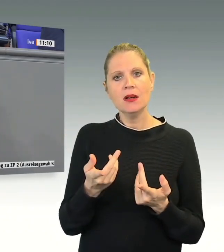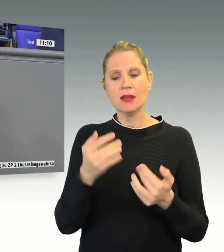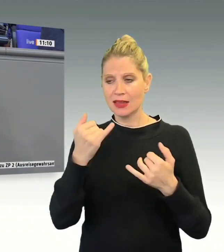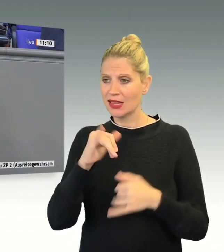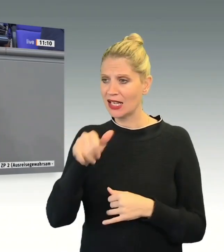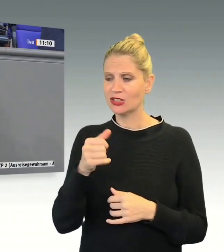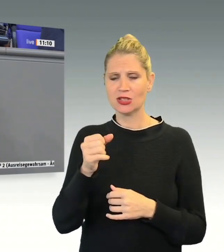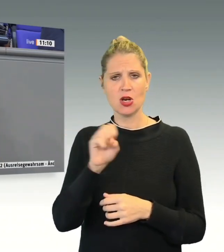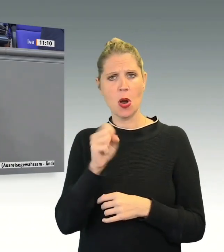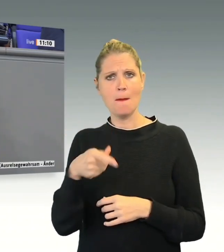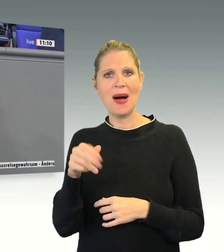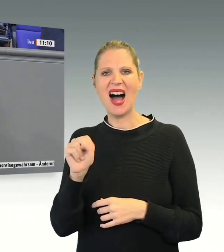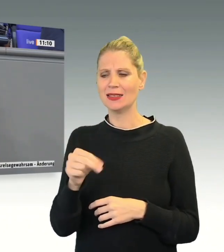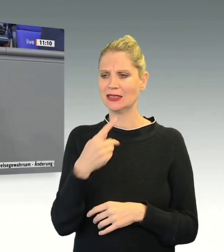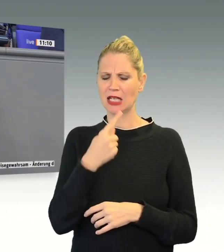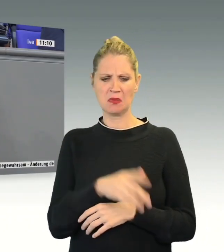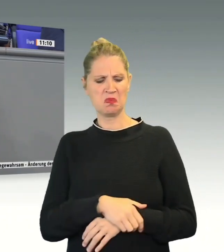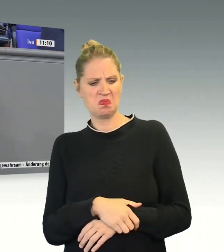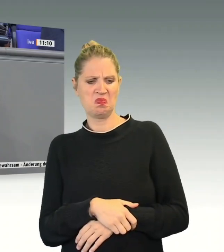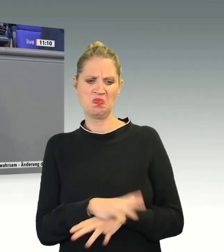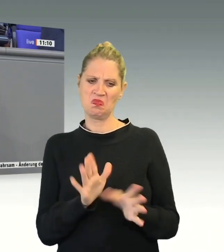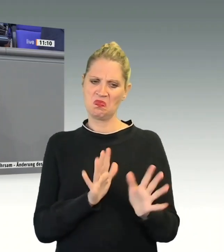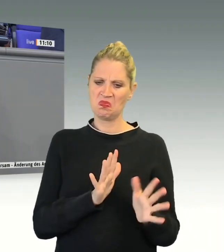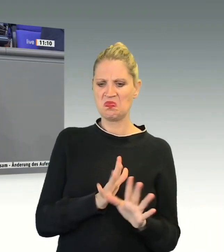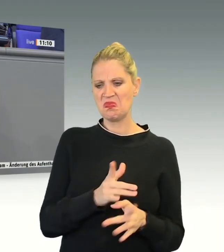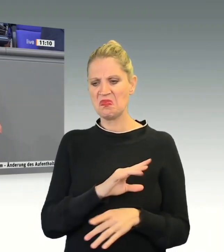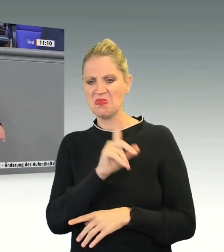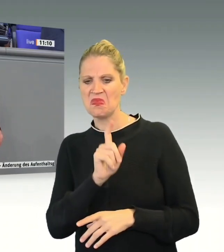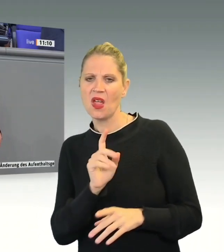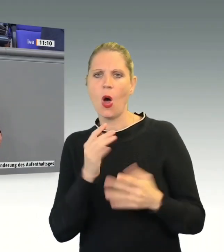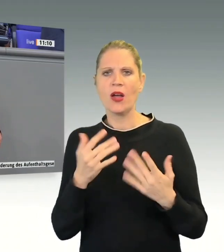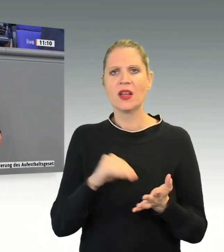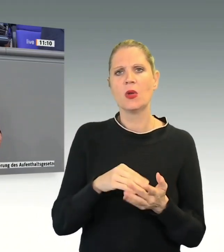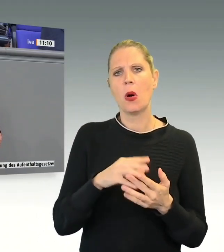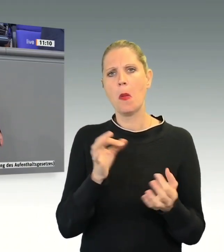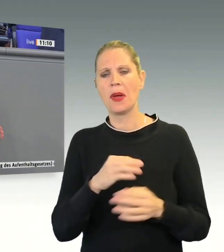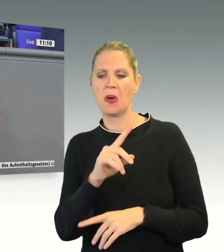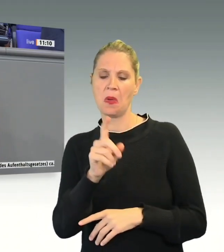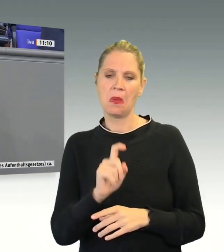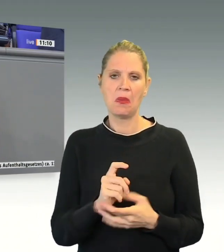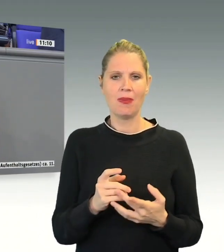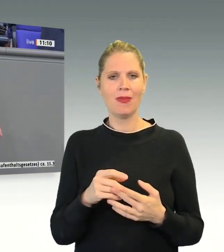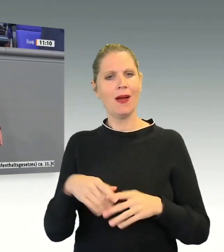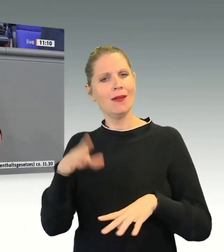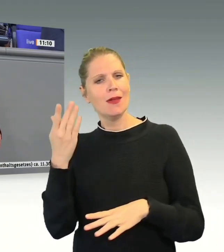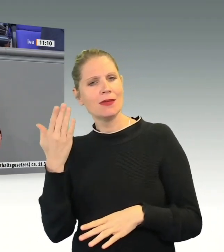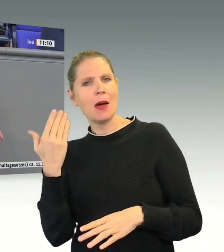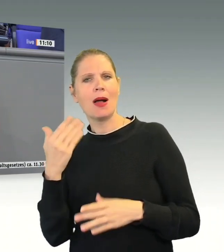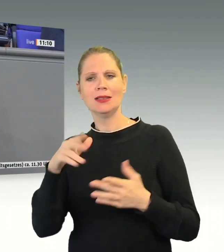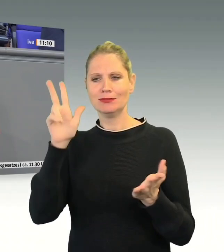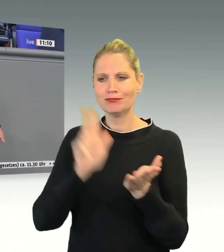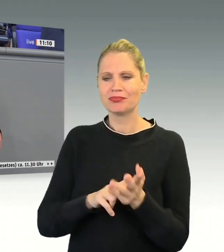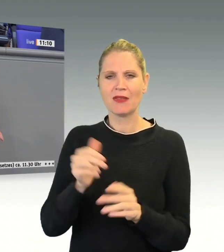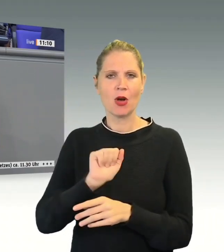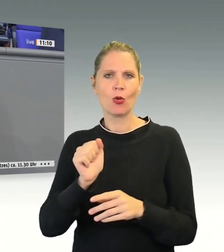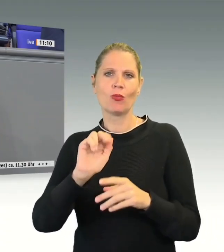Weltkriegs. Millionen Geflüchtete waren in Europa ohne festen Status und ohne festen Aufenthalt. Viele von Ihnen wurden während